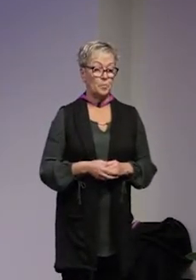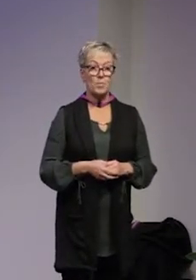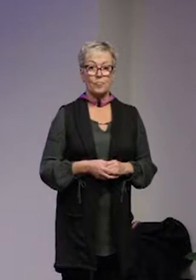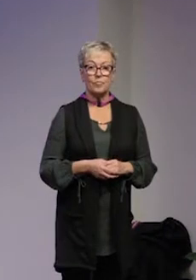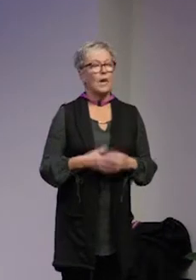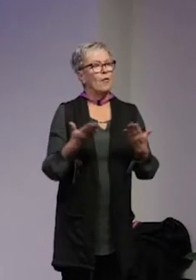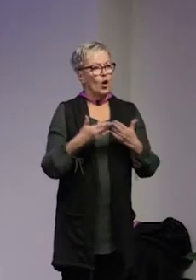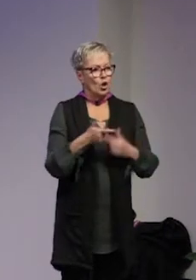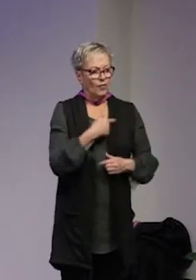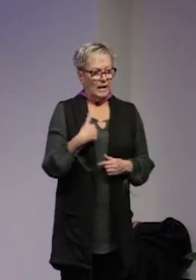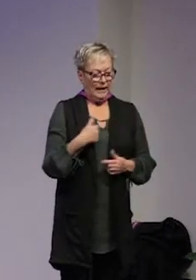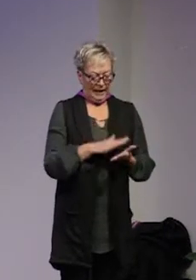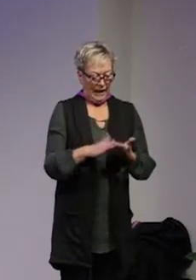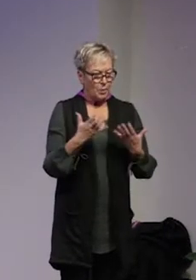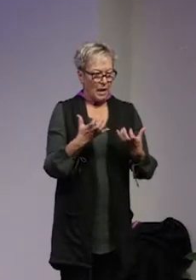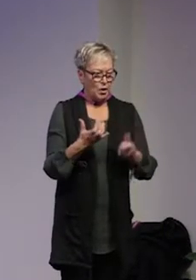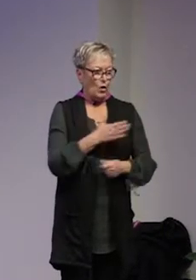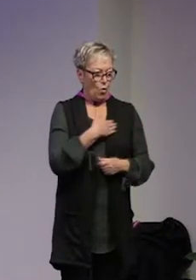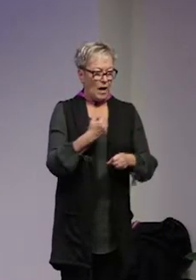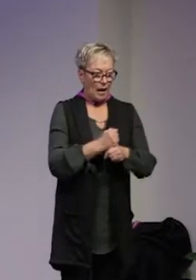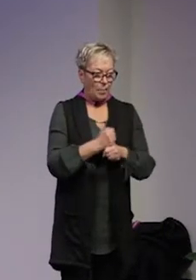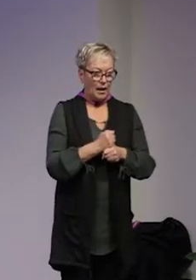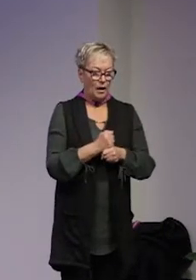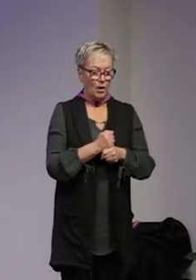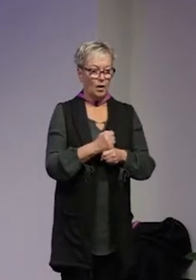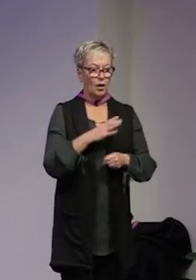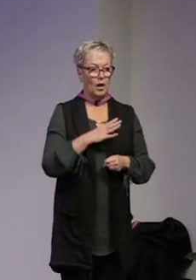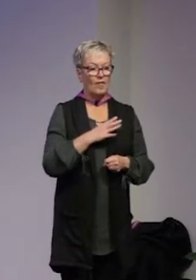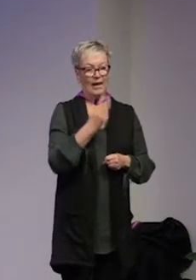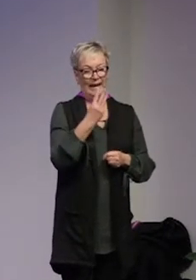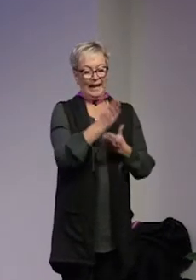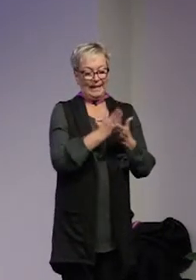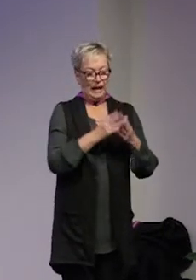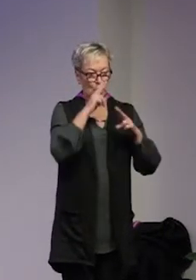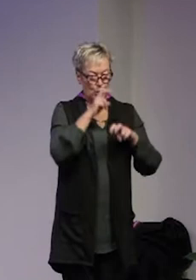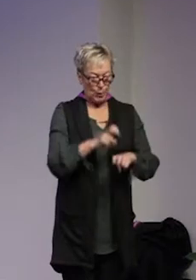Vad gör vi då rent praktiskt i vårat arbete vi har tre delstudier